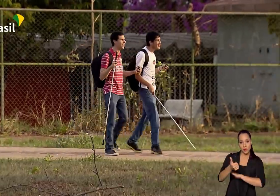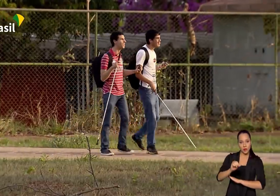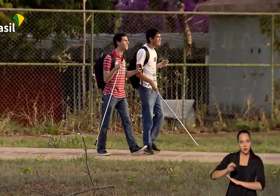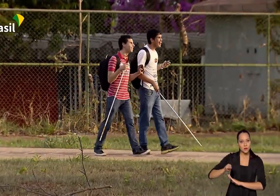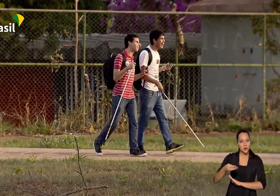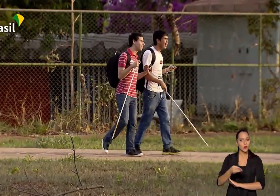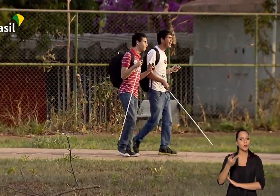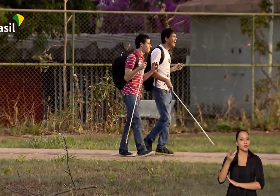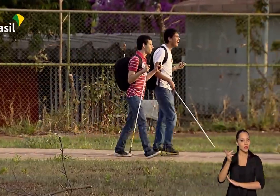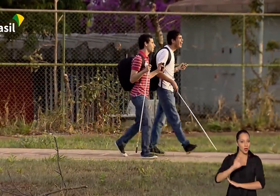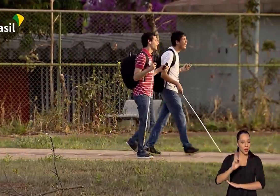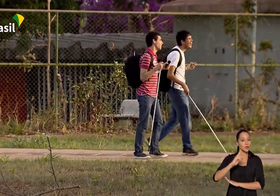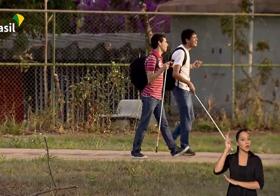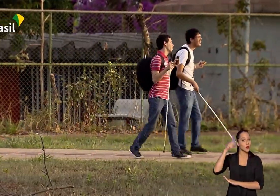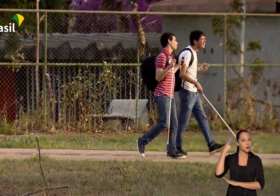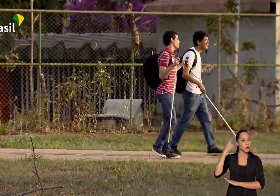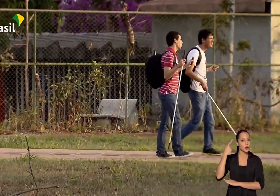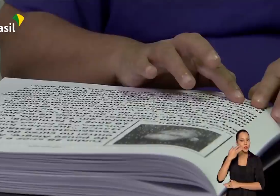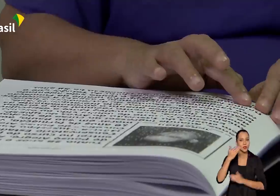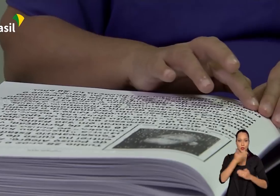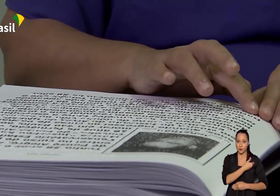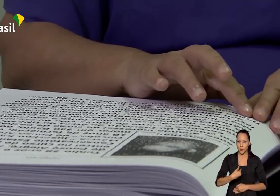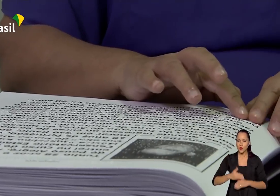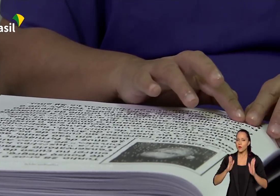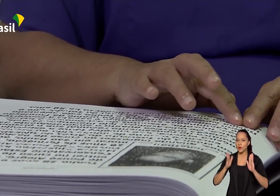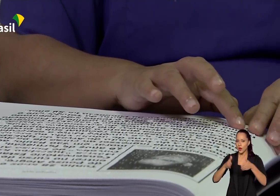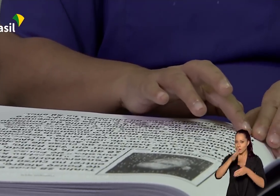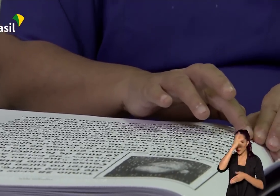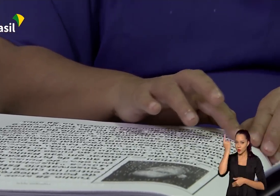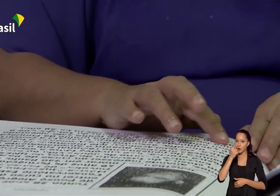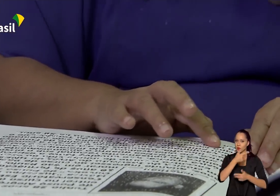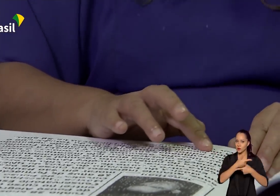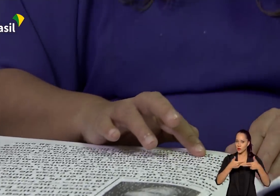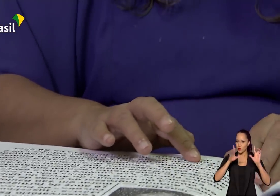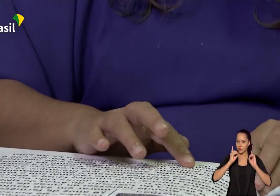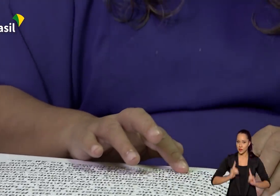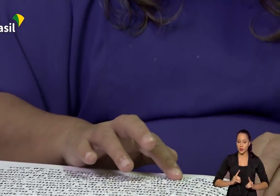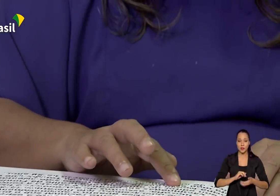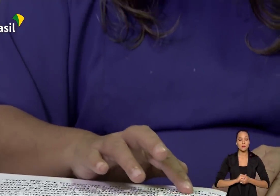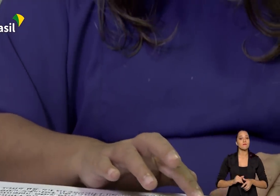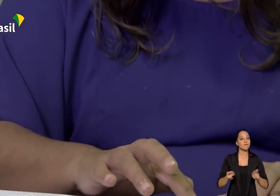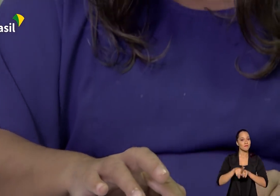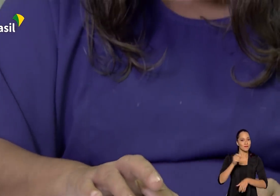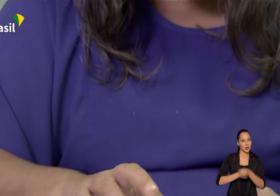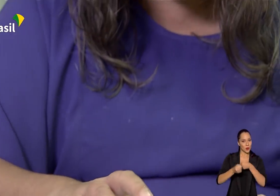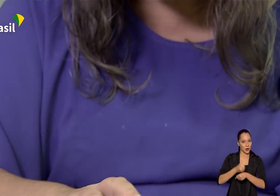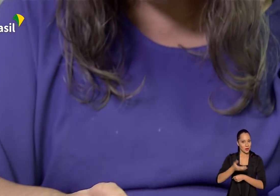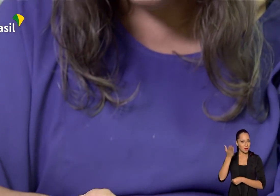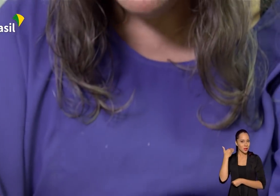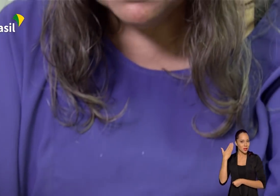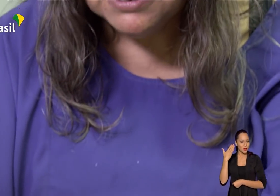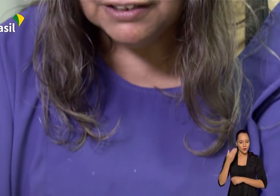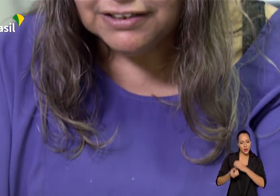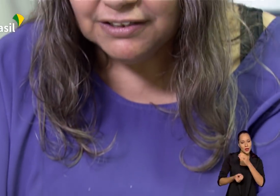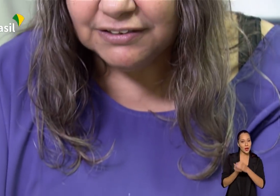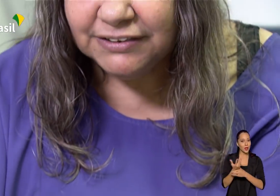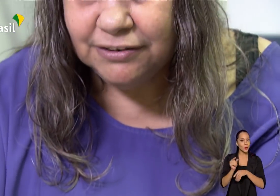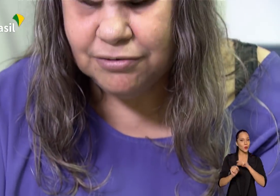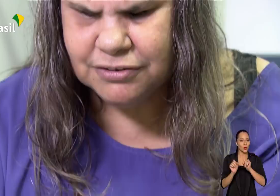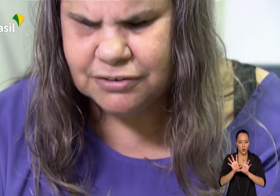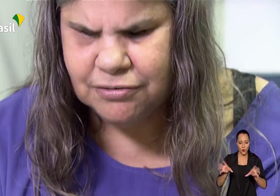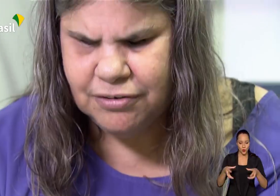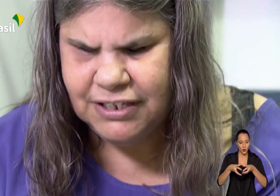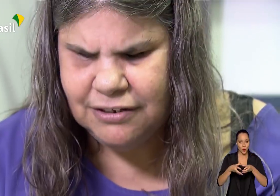reais em políticas públicas voltadas para as pessoas com deficiência. Também no ano passado, foi criado o Comitê